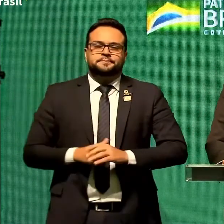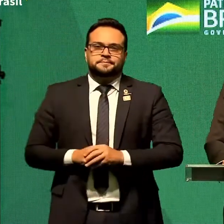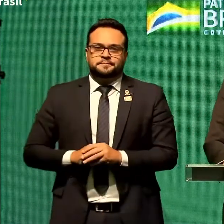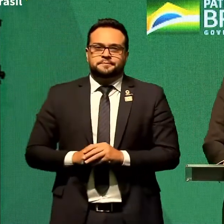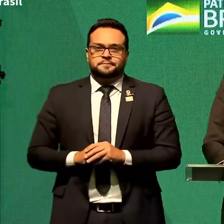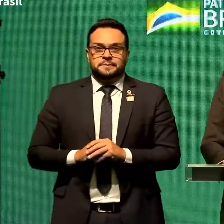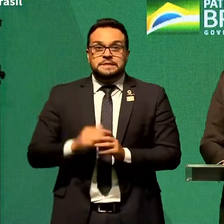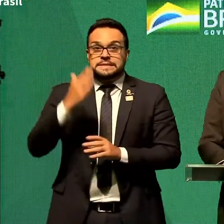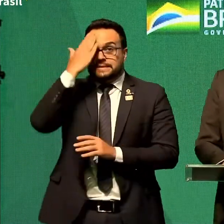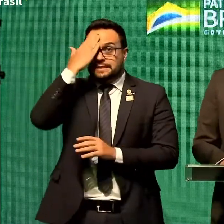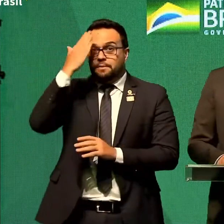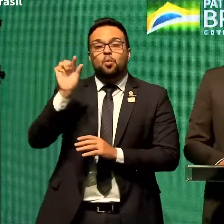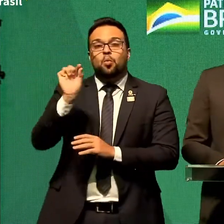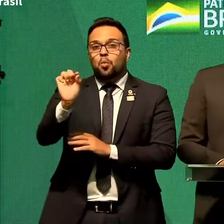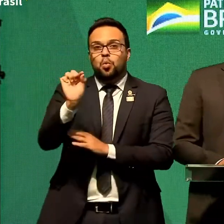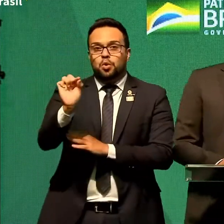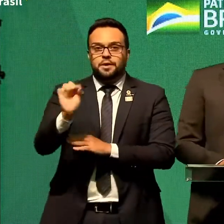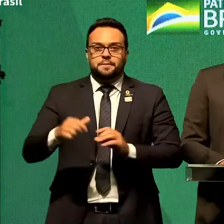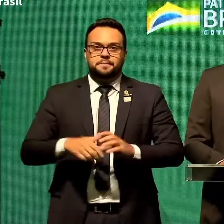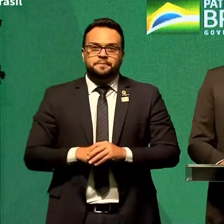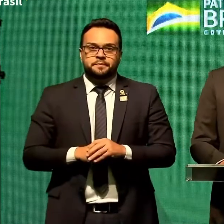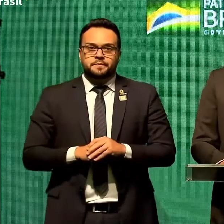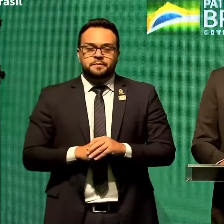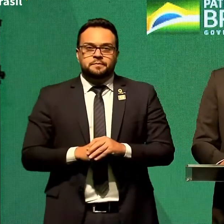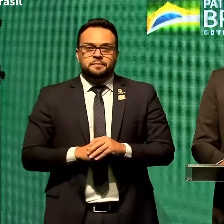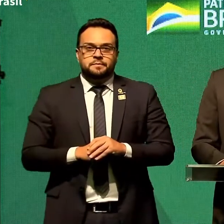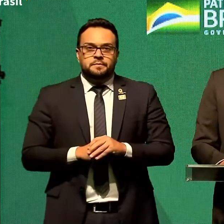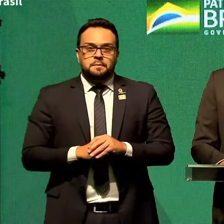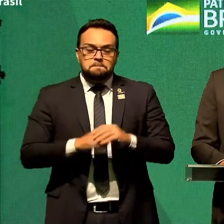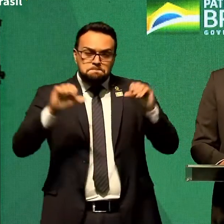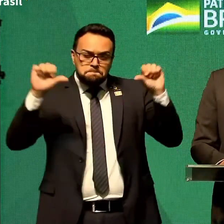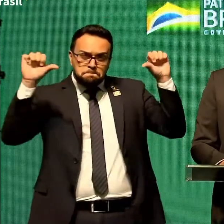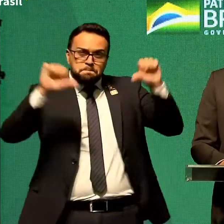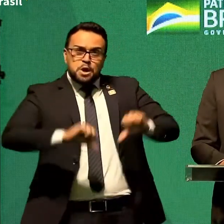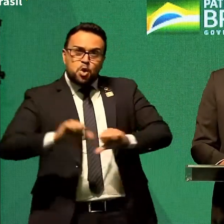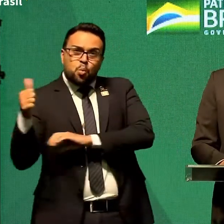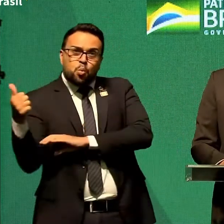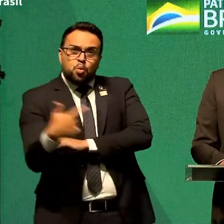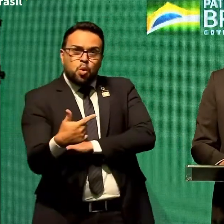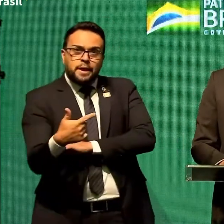E nós sabemos que pior que uma indecisão,